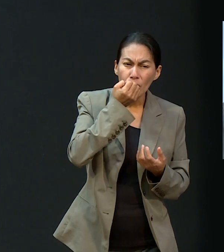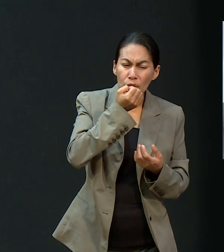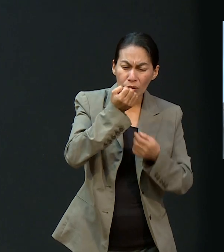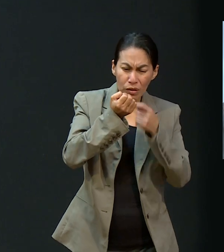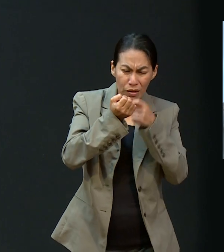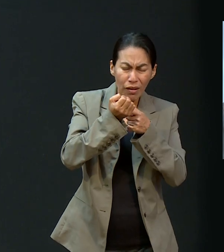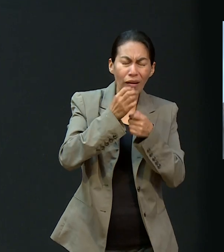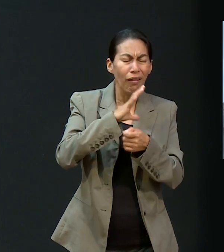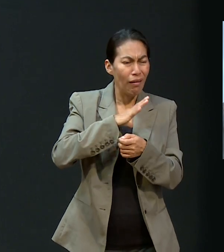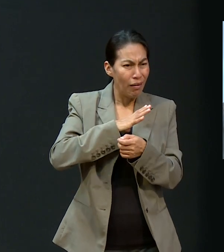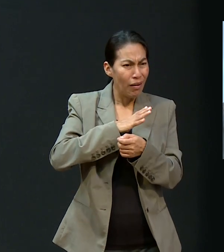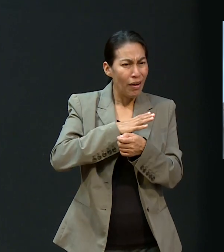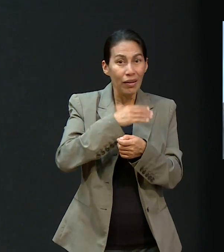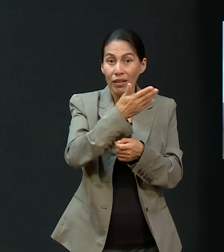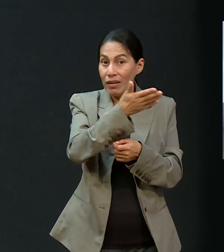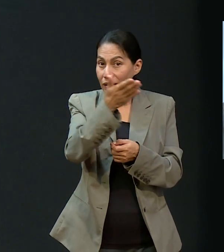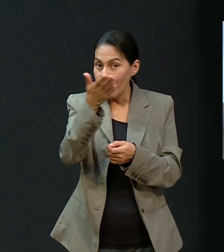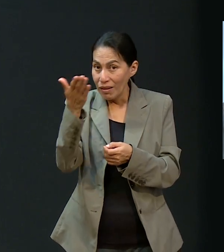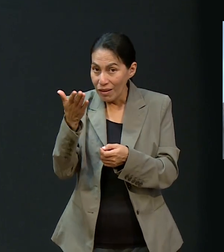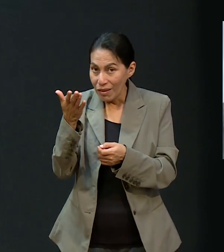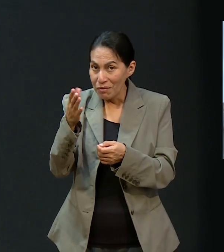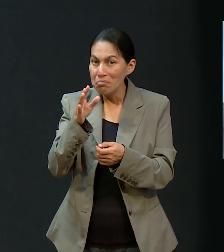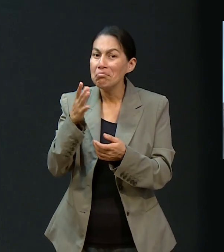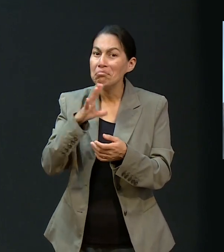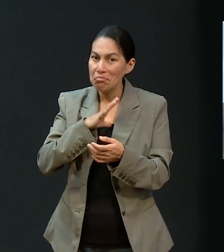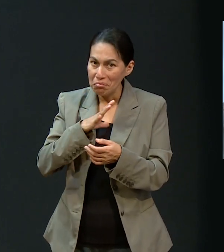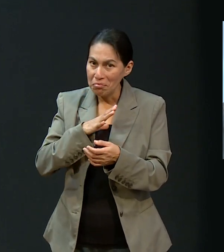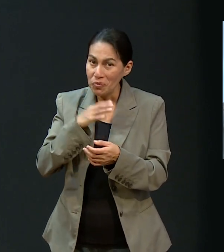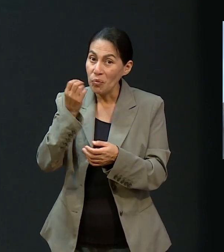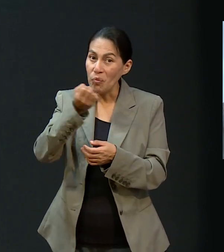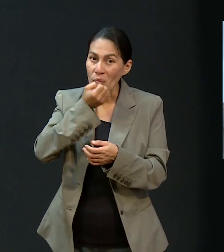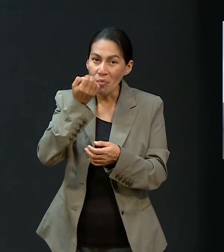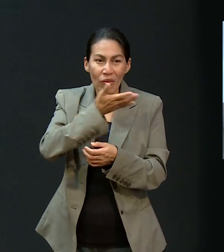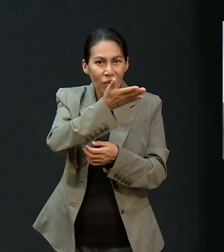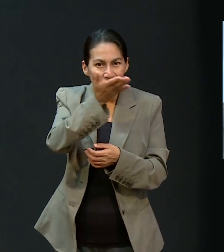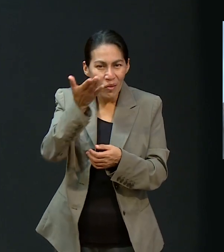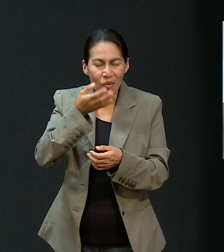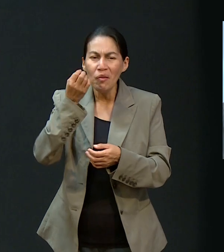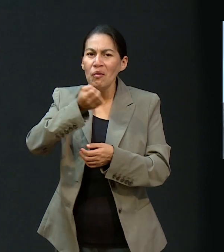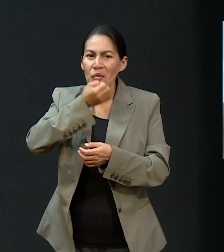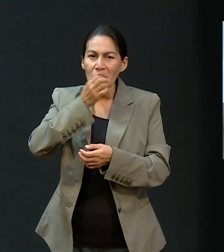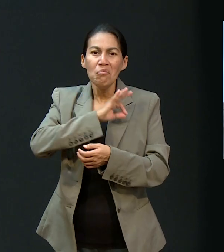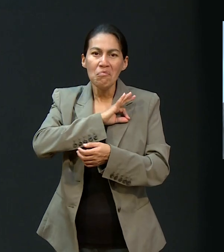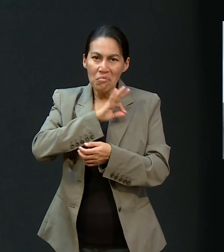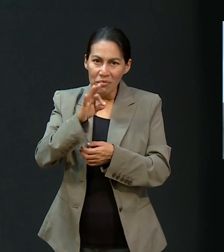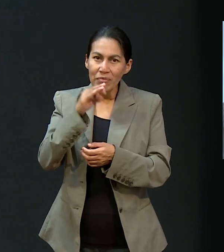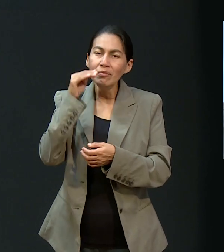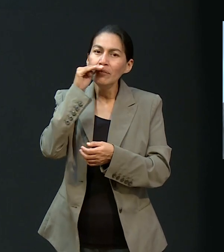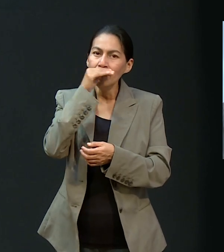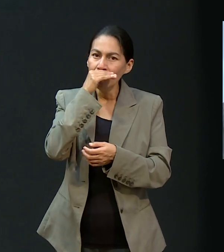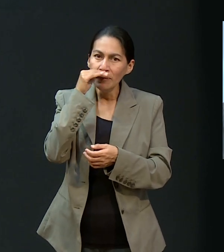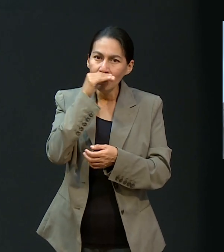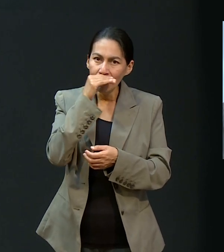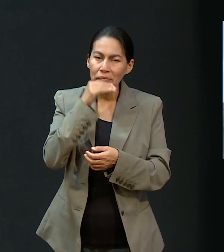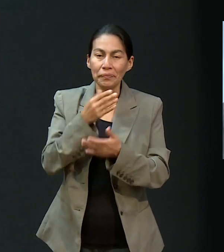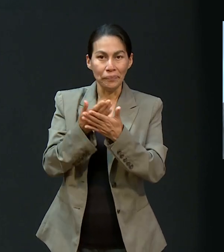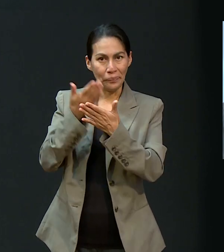Y eso es maravilloso que todos tenemos al alcance este recurso, porque es gratis. Dios